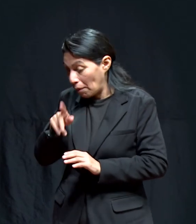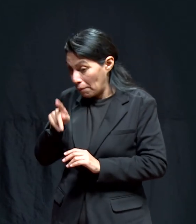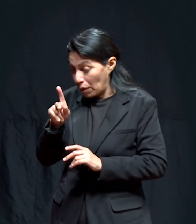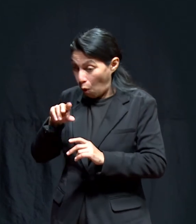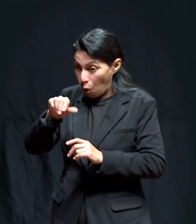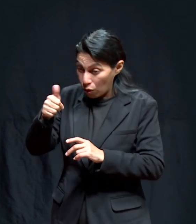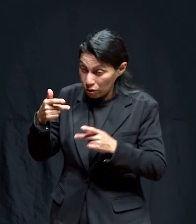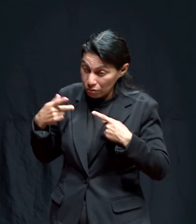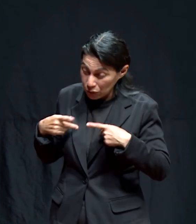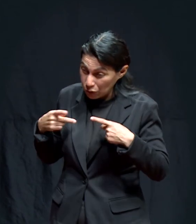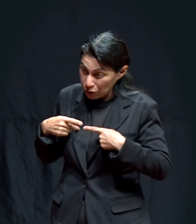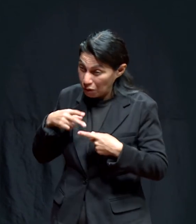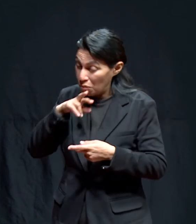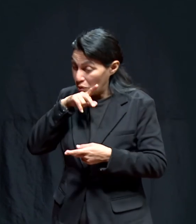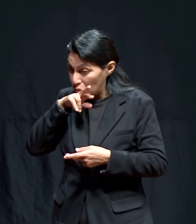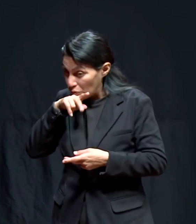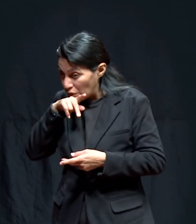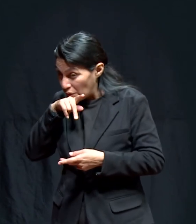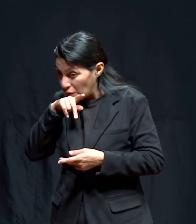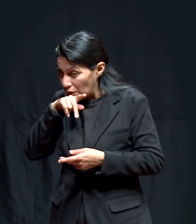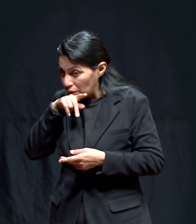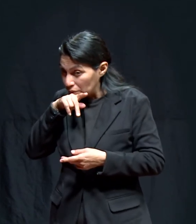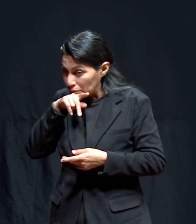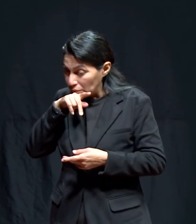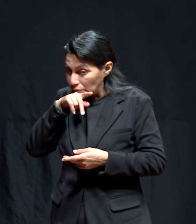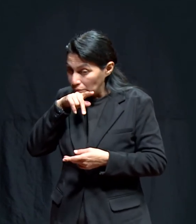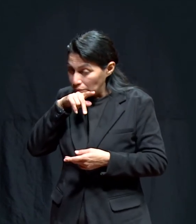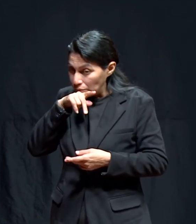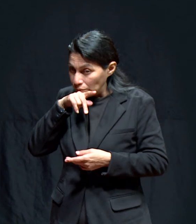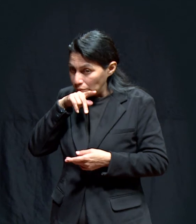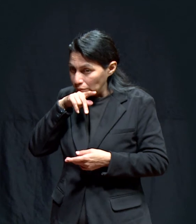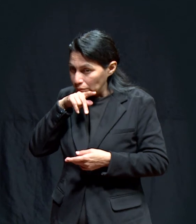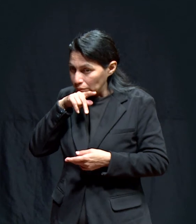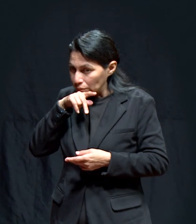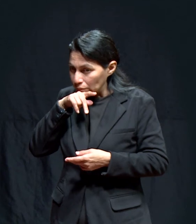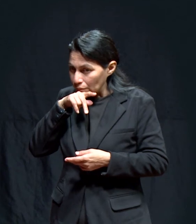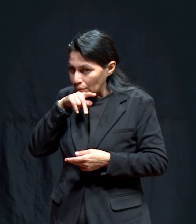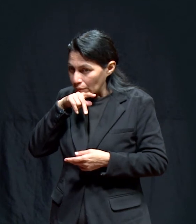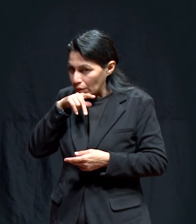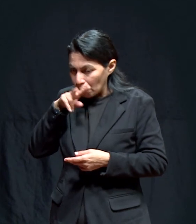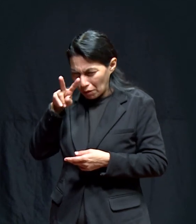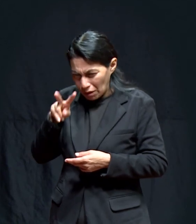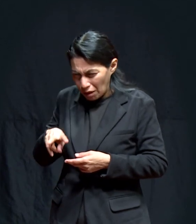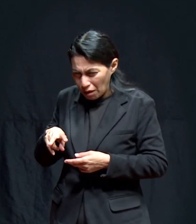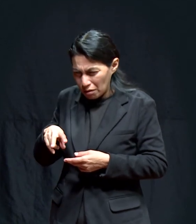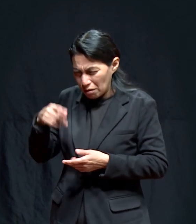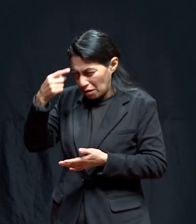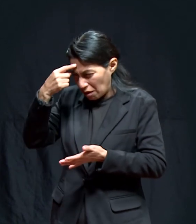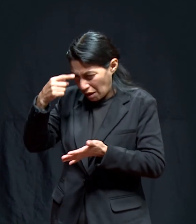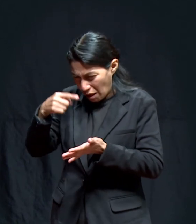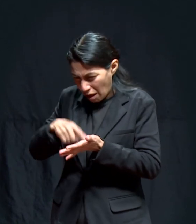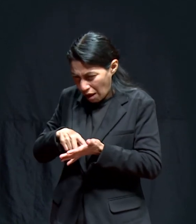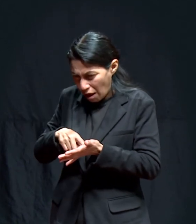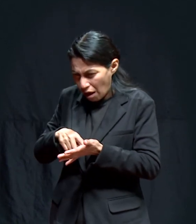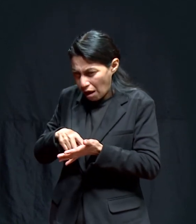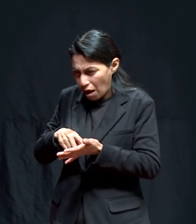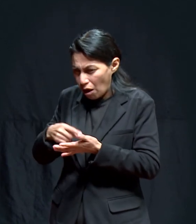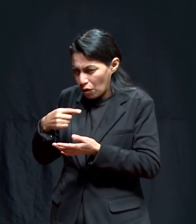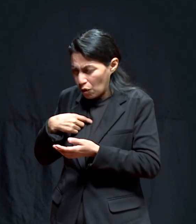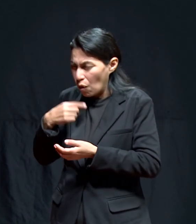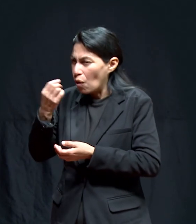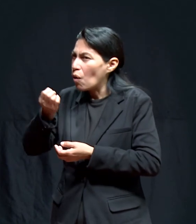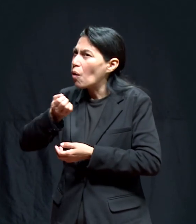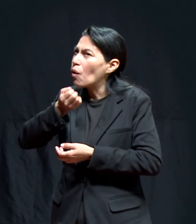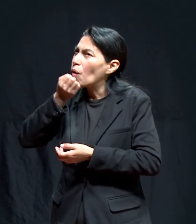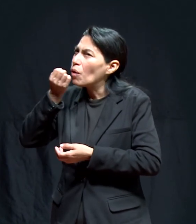pero sí me preocupaba grandemente que otras personas se infectaran por mi causa y créame pastor desde que